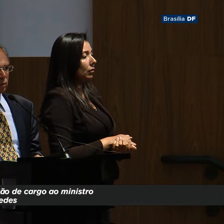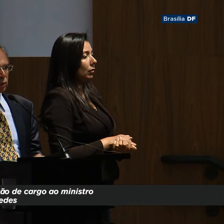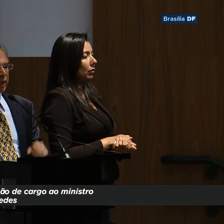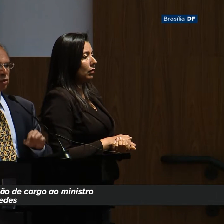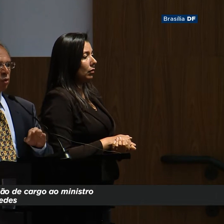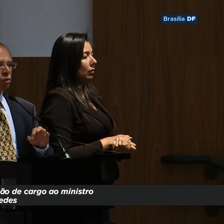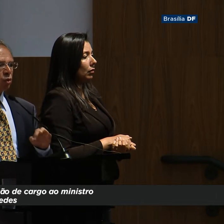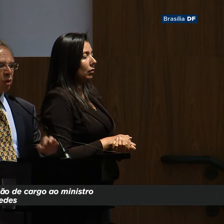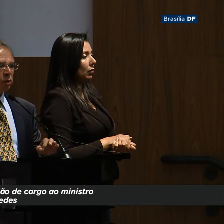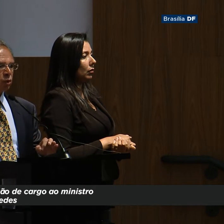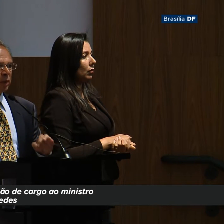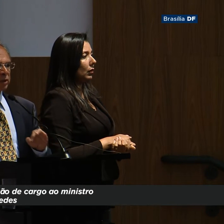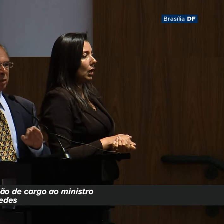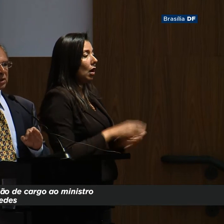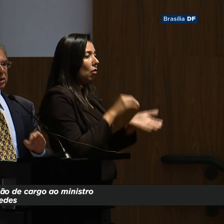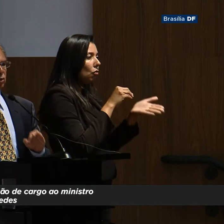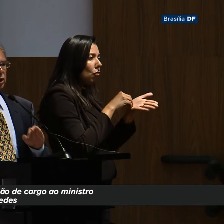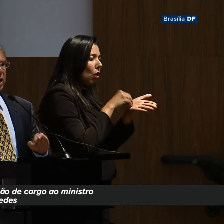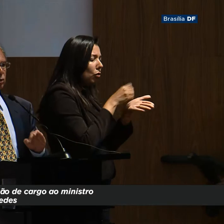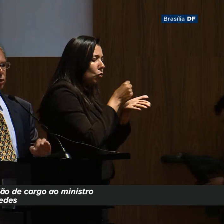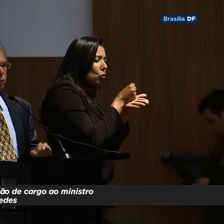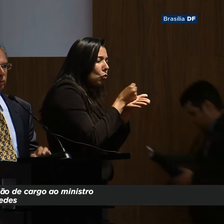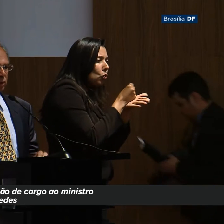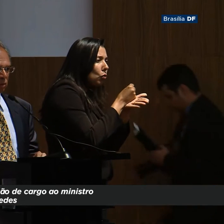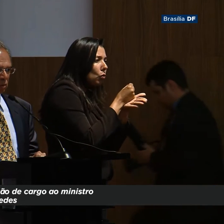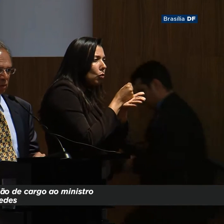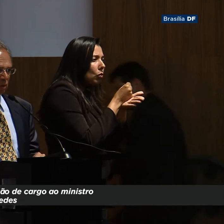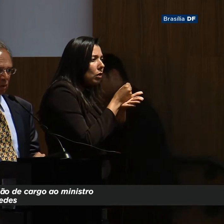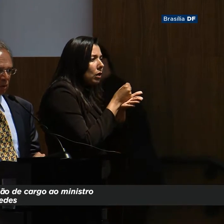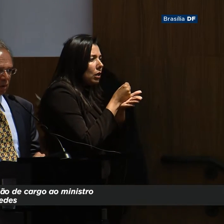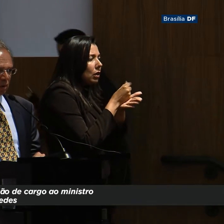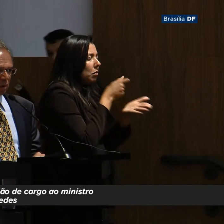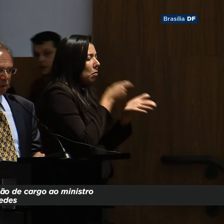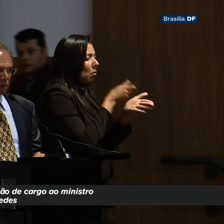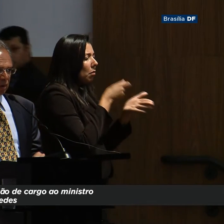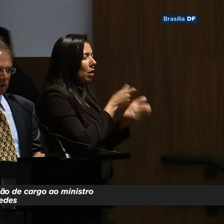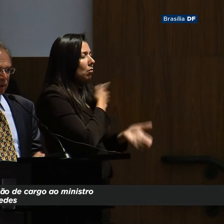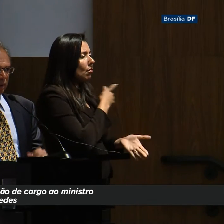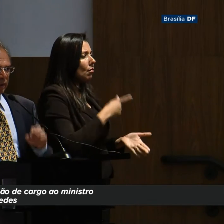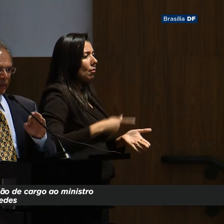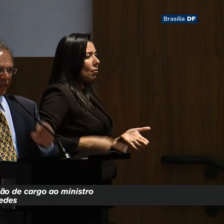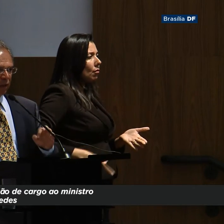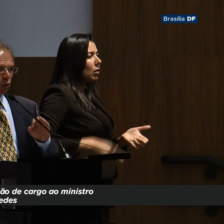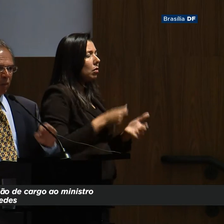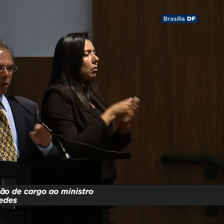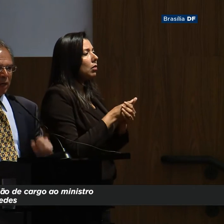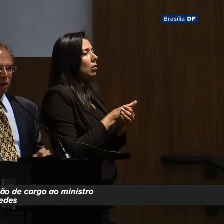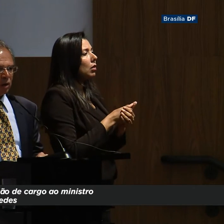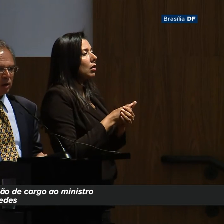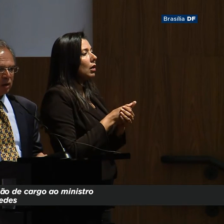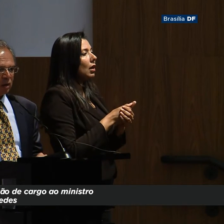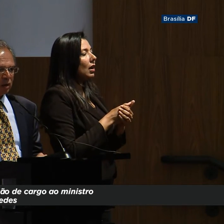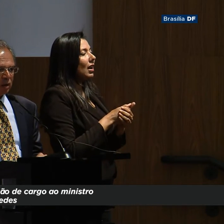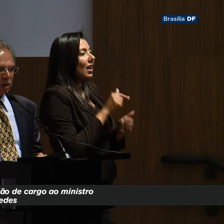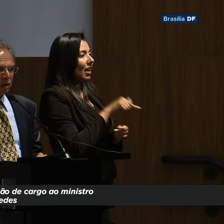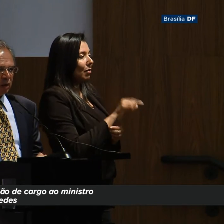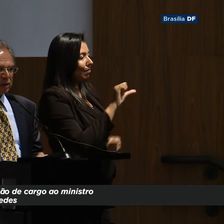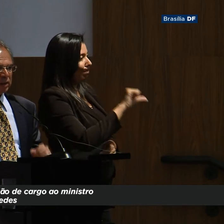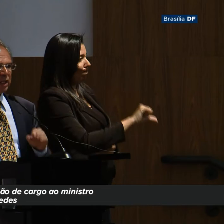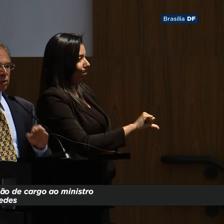O descontrole sobre a expansão de gastos públicos é o mal maior.